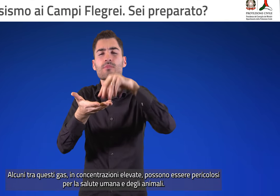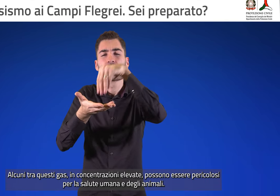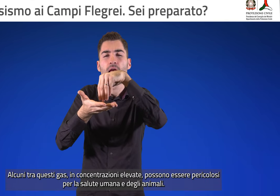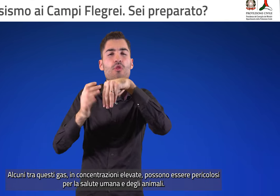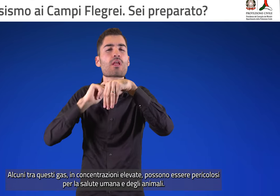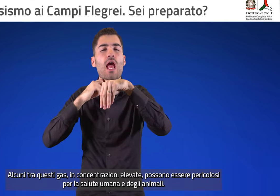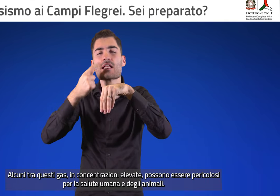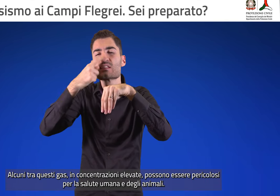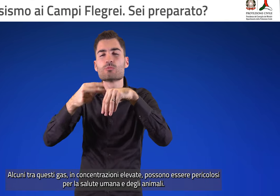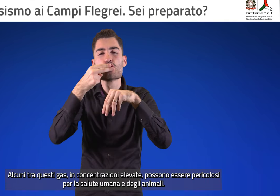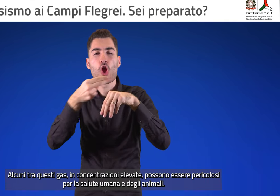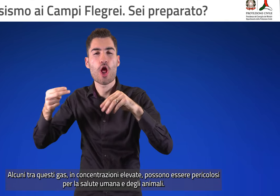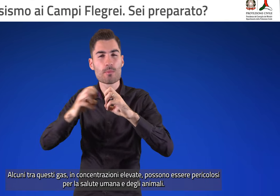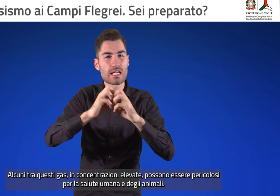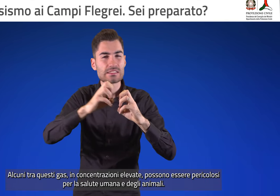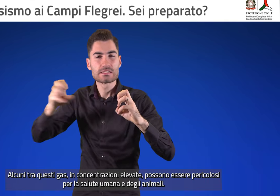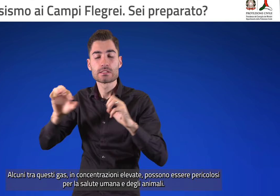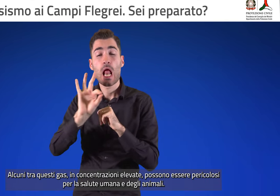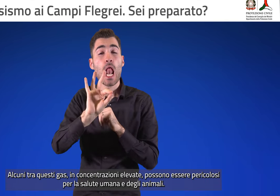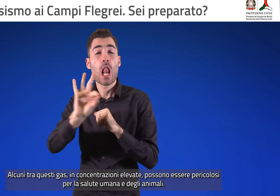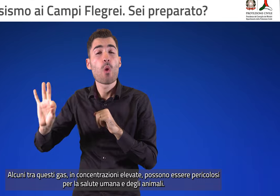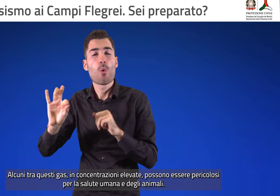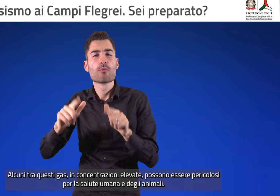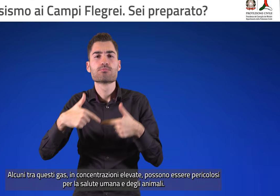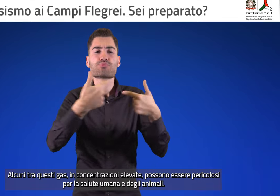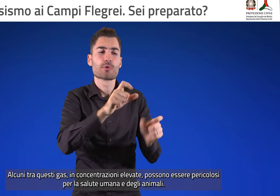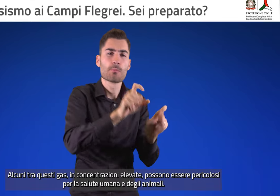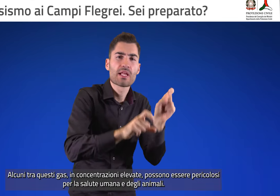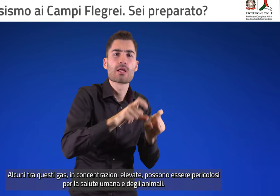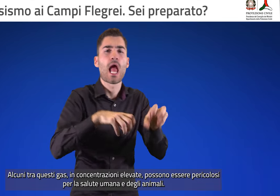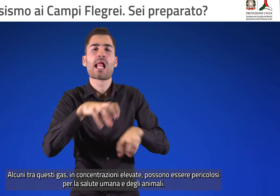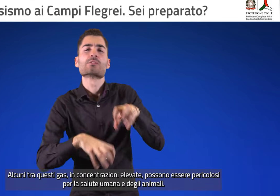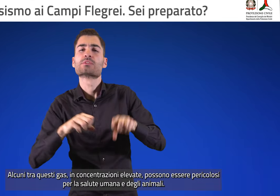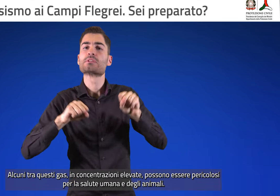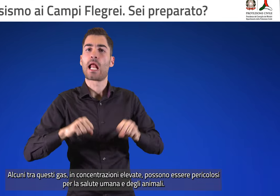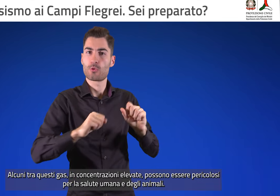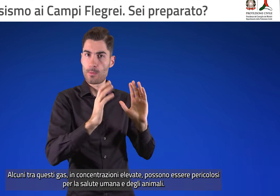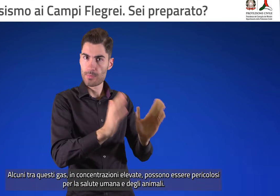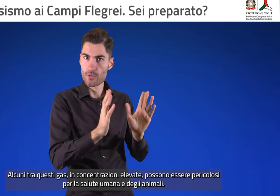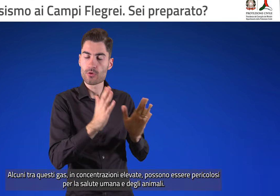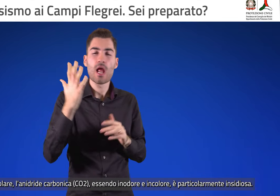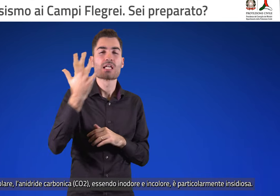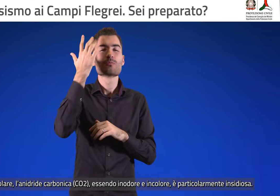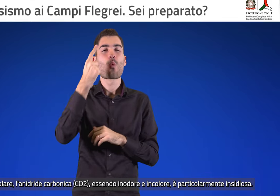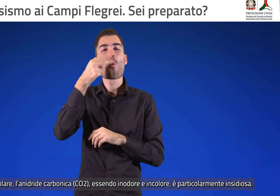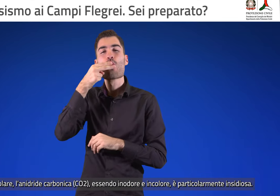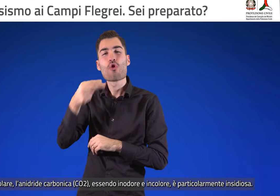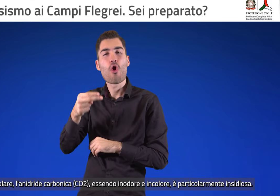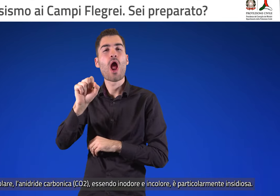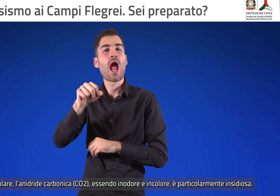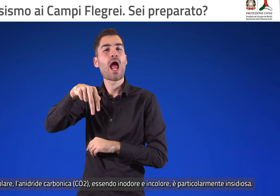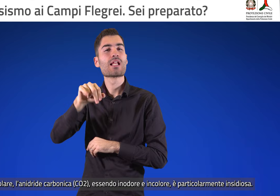Alcuni tra questi gas, in concentrazioni elevate, possono essere pericolosi per la salute umana e degli animali.